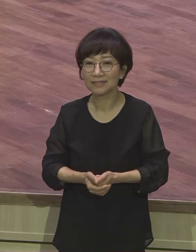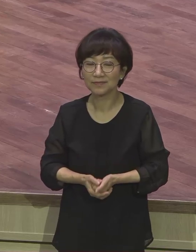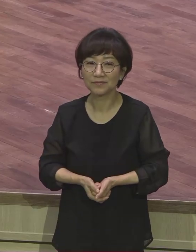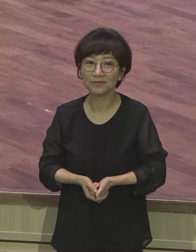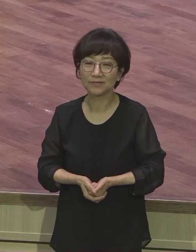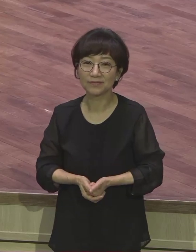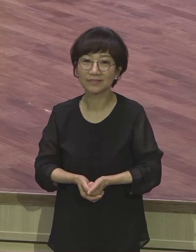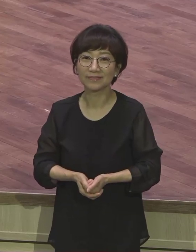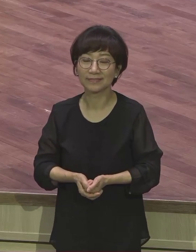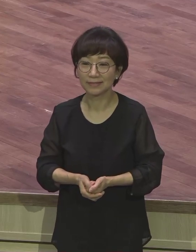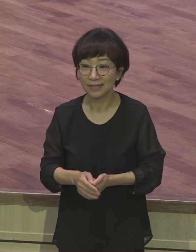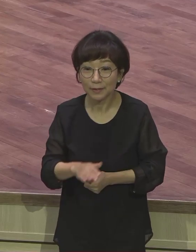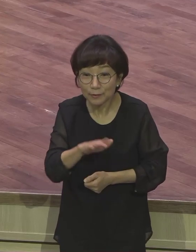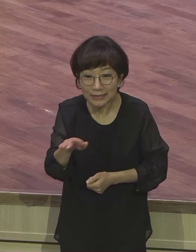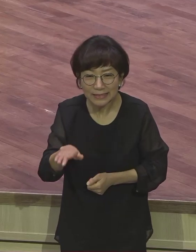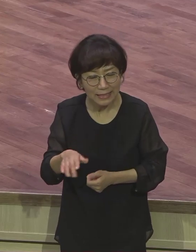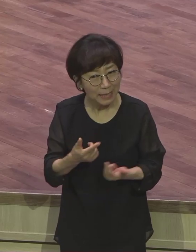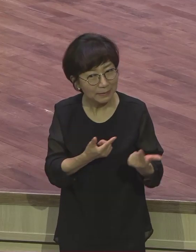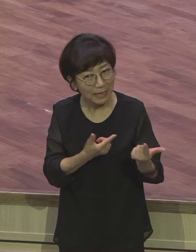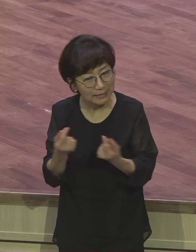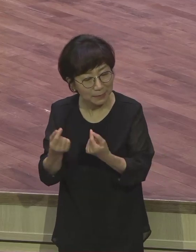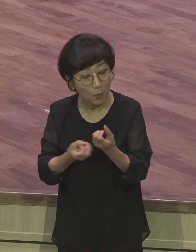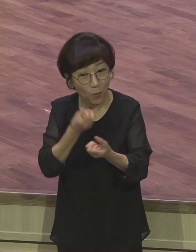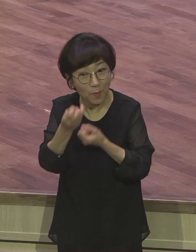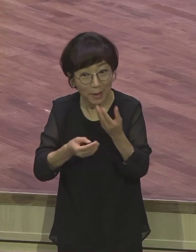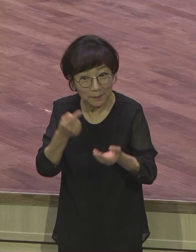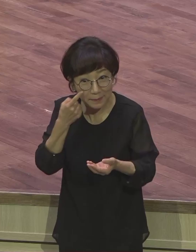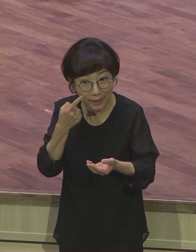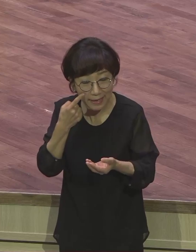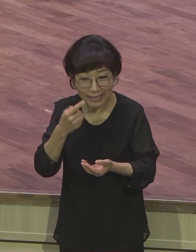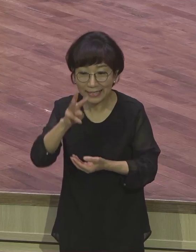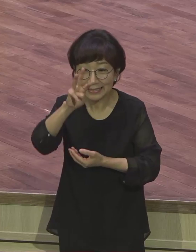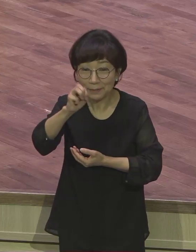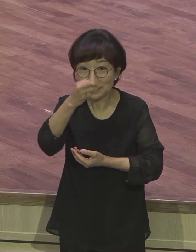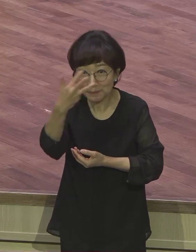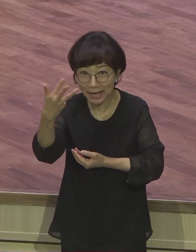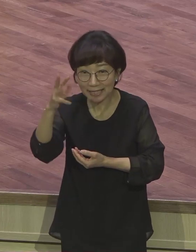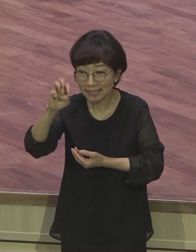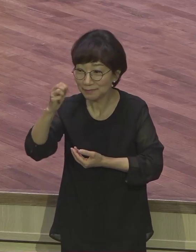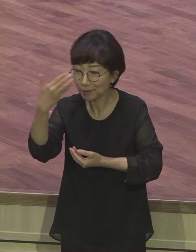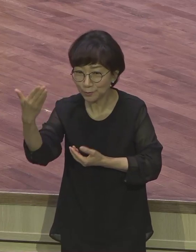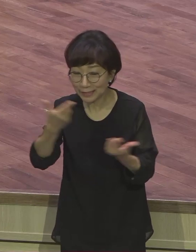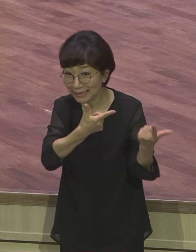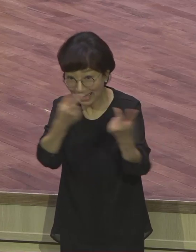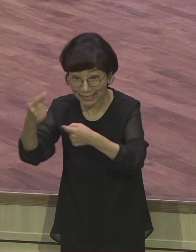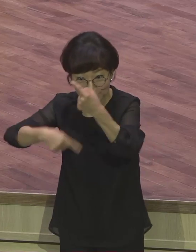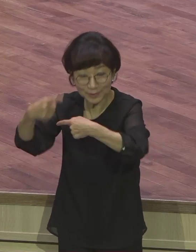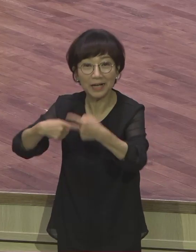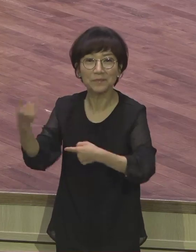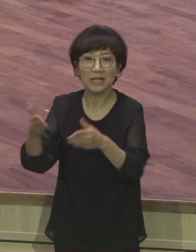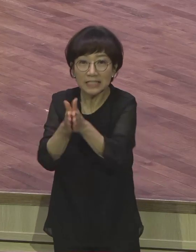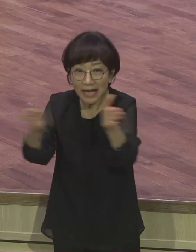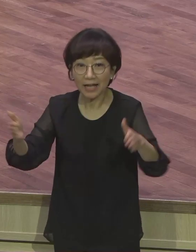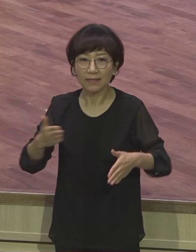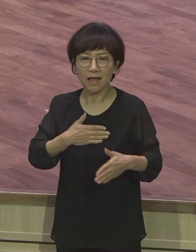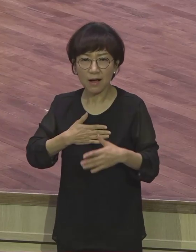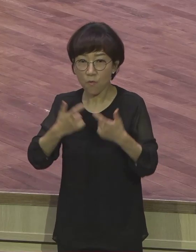한번 우리 고백을 봅시다. 화면을 보면서 38절 39절을 신앙고백으로 같이 시작 내가 확신하는